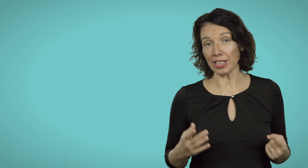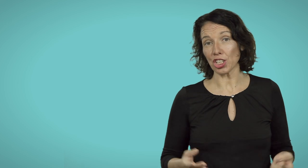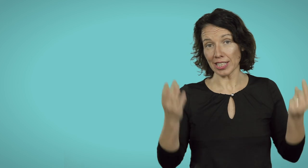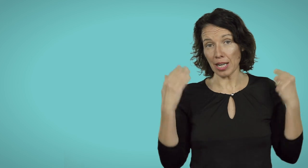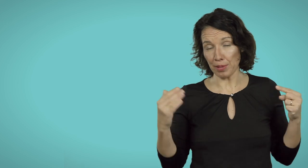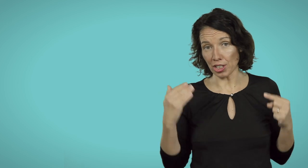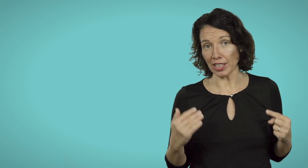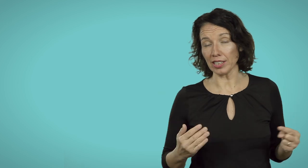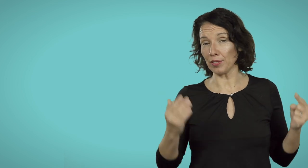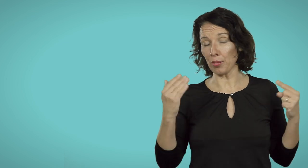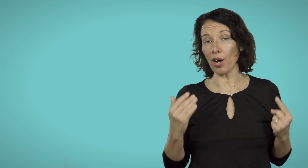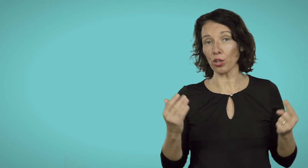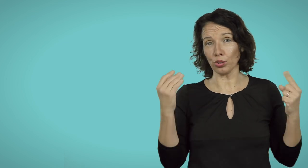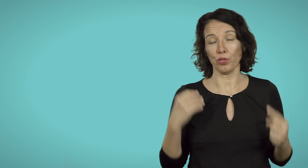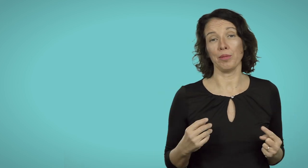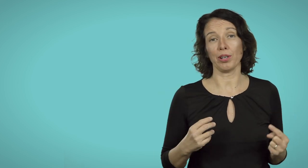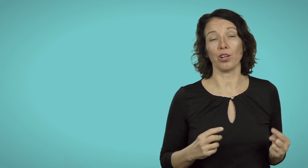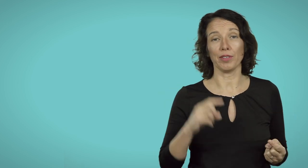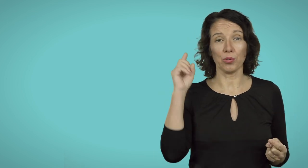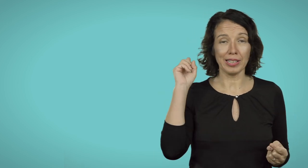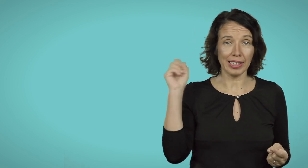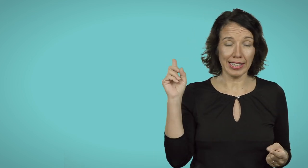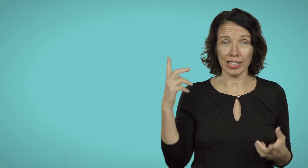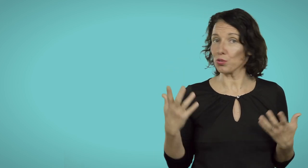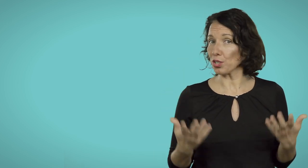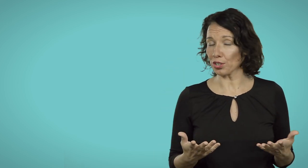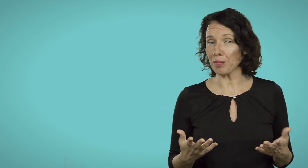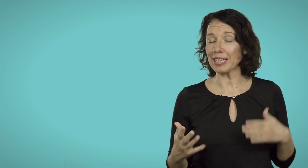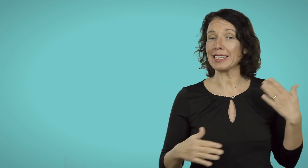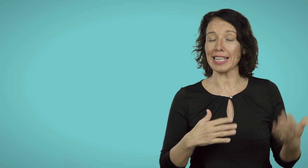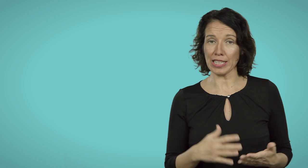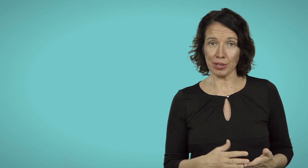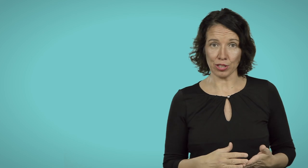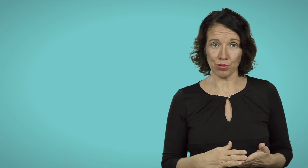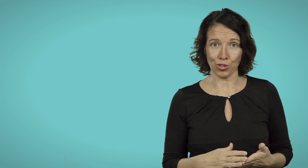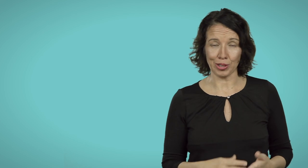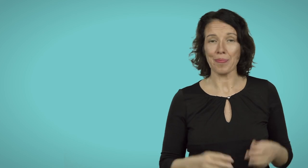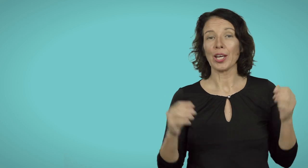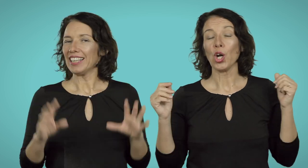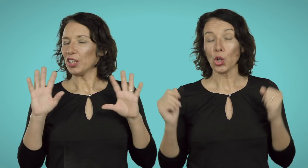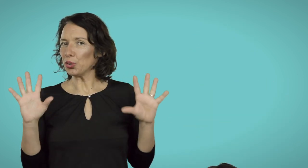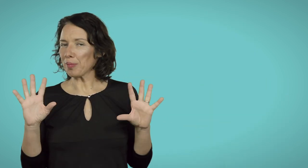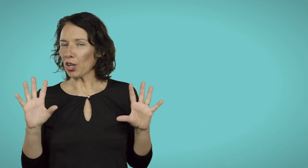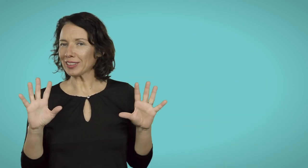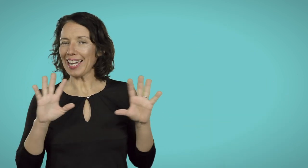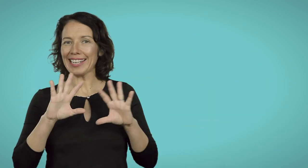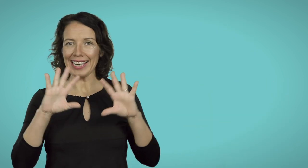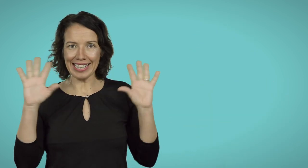licenza precedente di Filmora 8 o Filmora 9. Quindi clicca su aggiornamenti e segui le istruzioni. L'ultima nota è che l